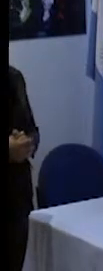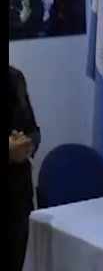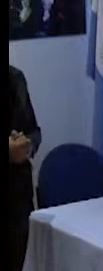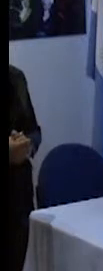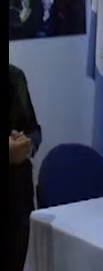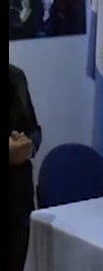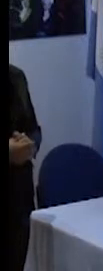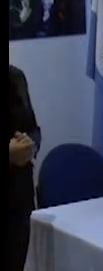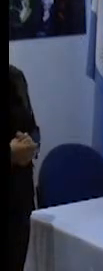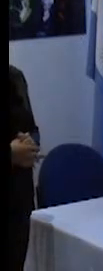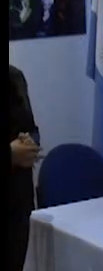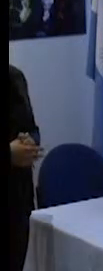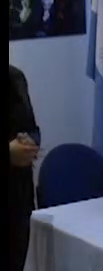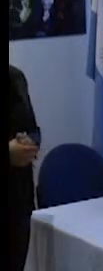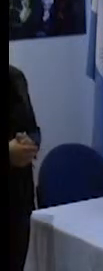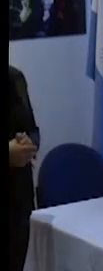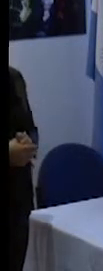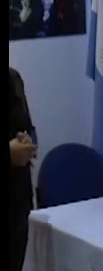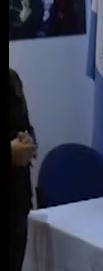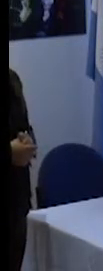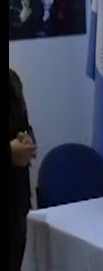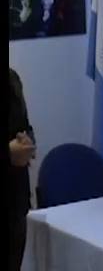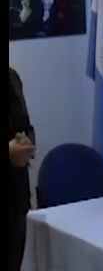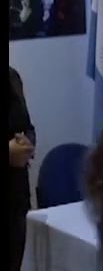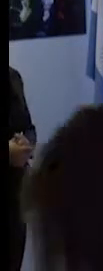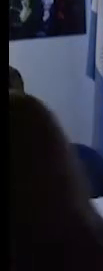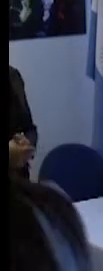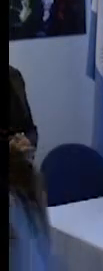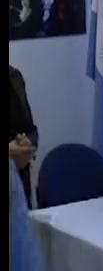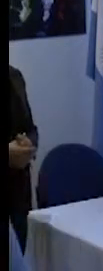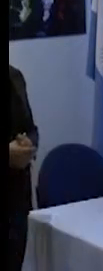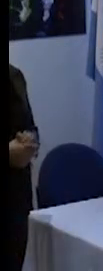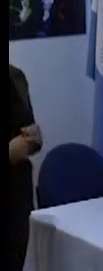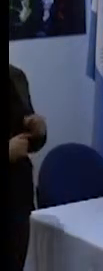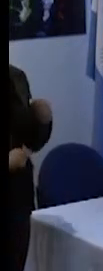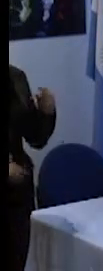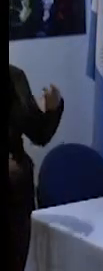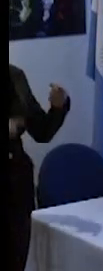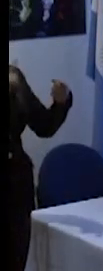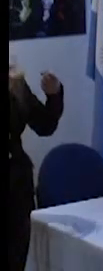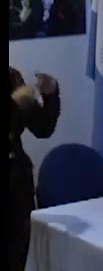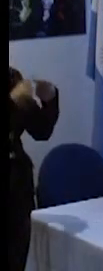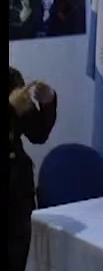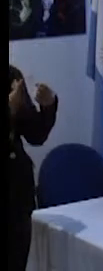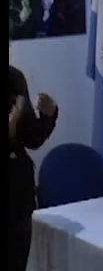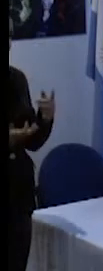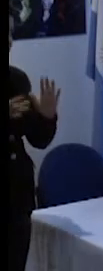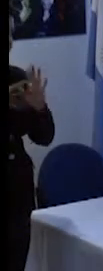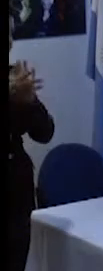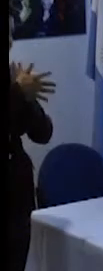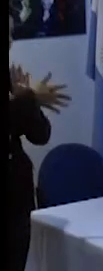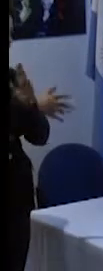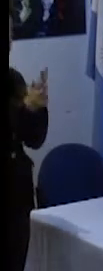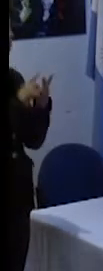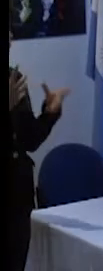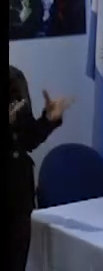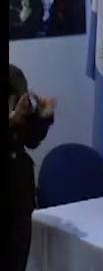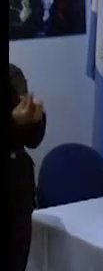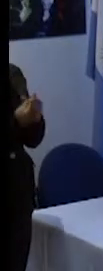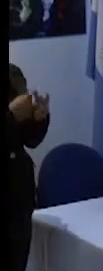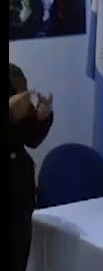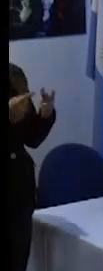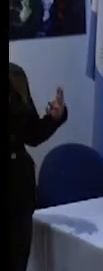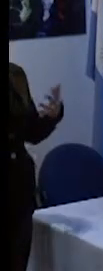La primera cosa que queremos hacer es pensar la inclusión y la